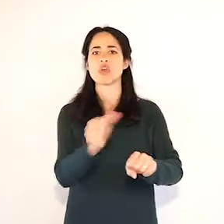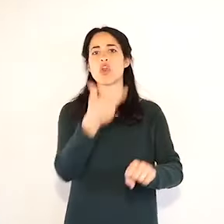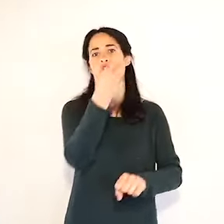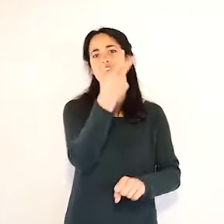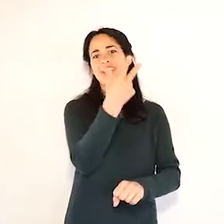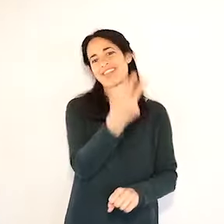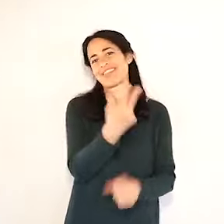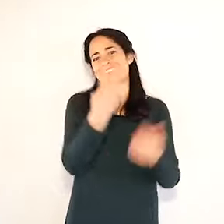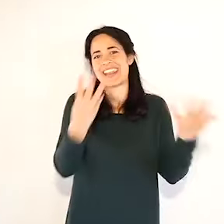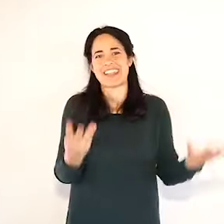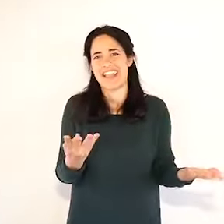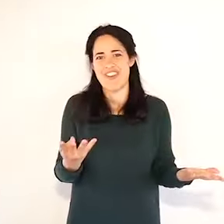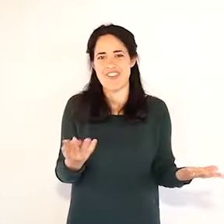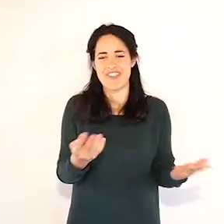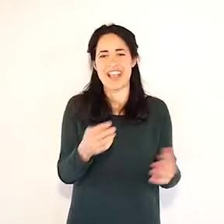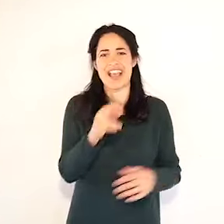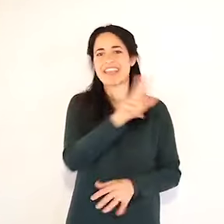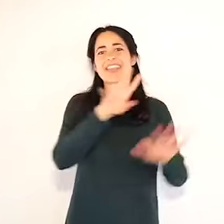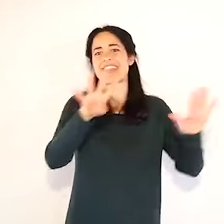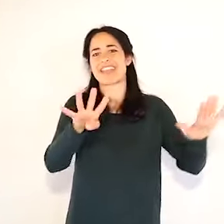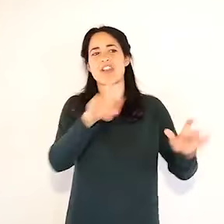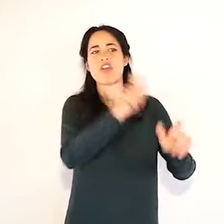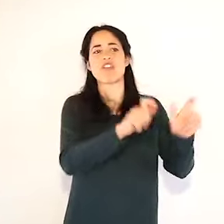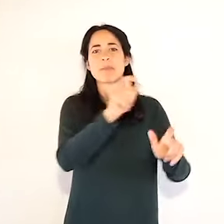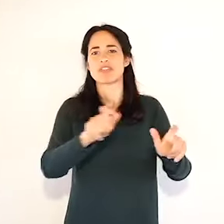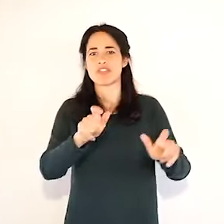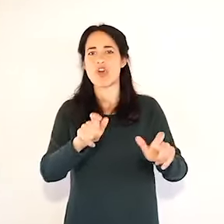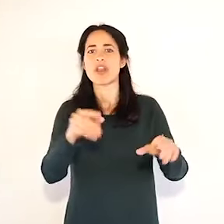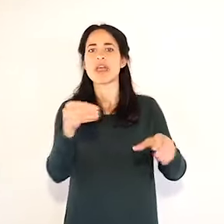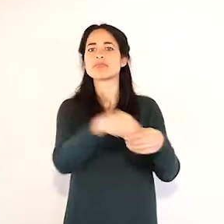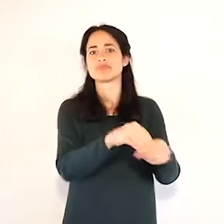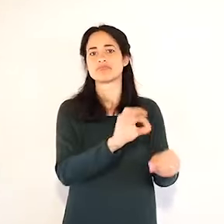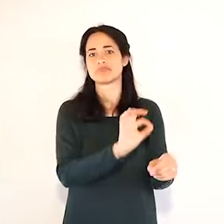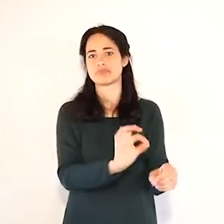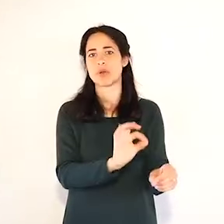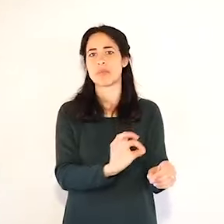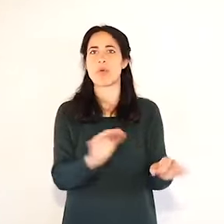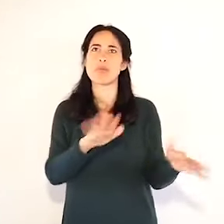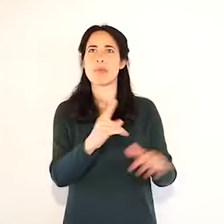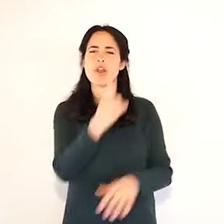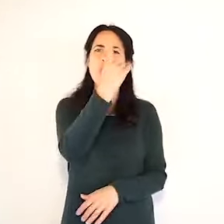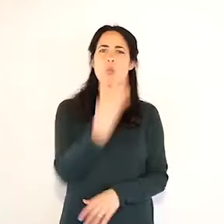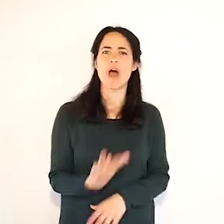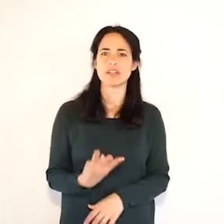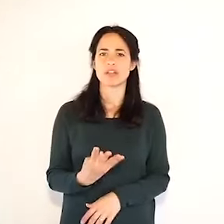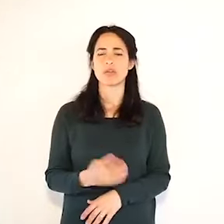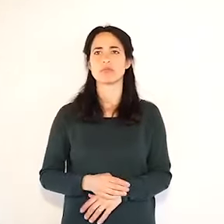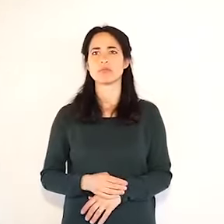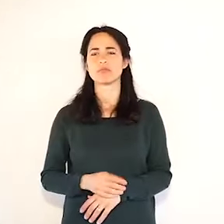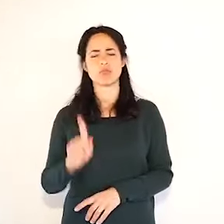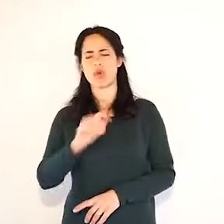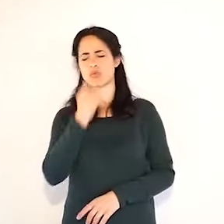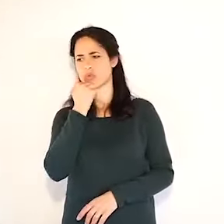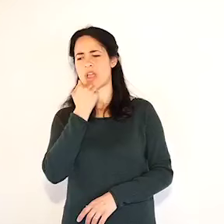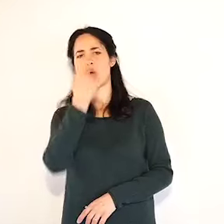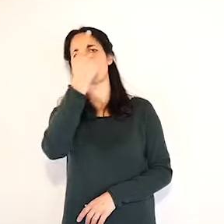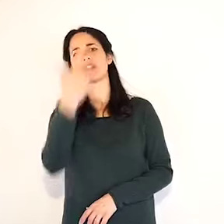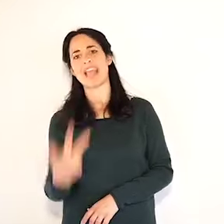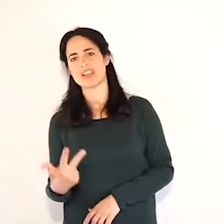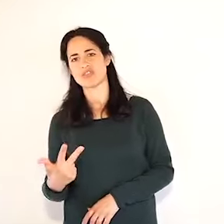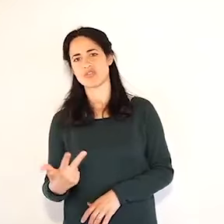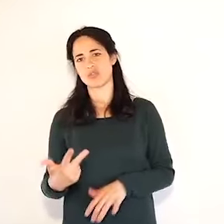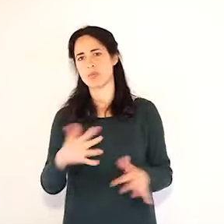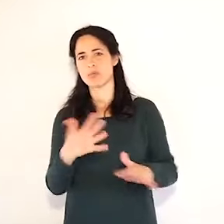1 su 3, no 1 su 4,